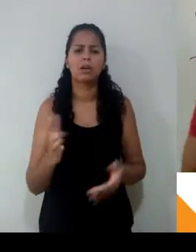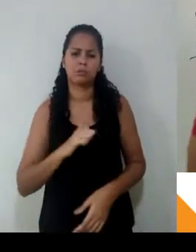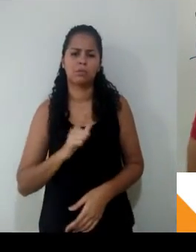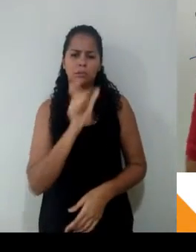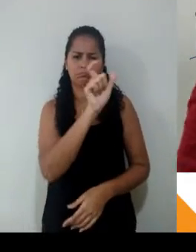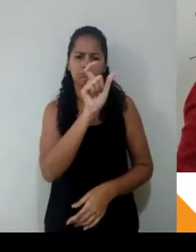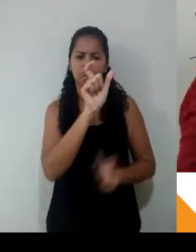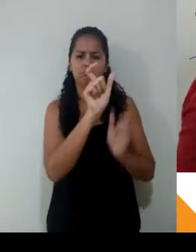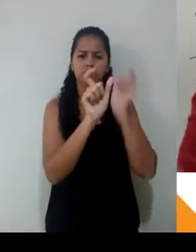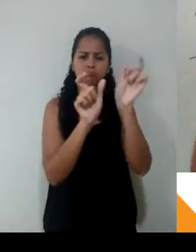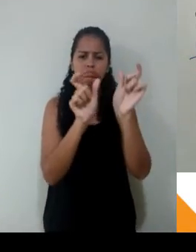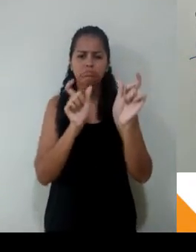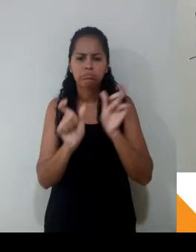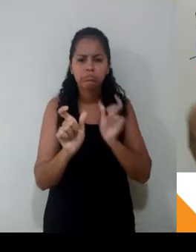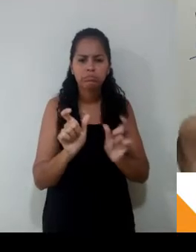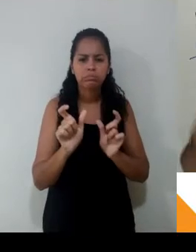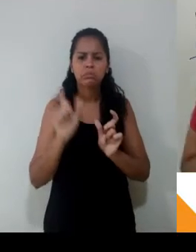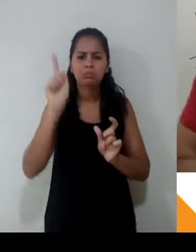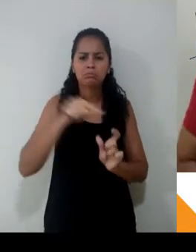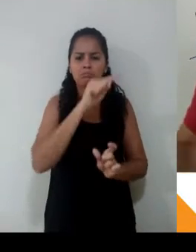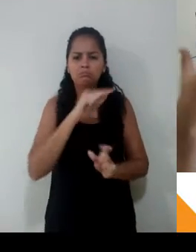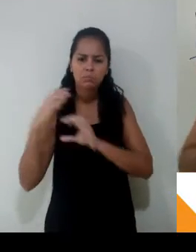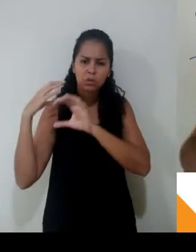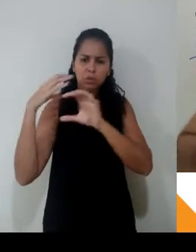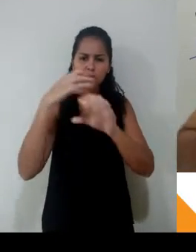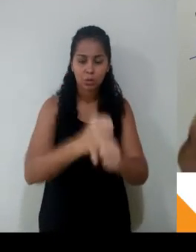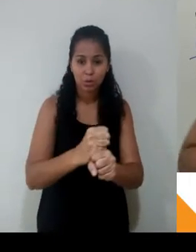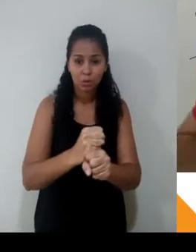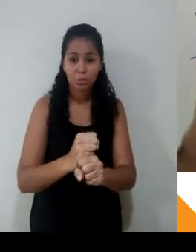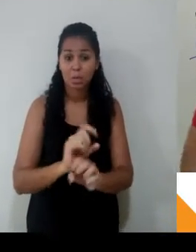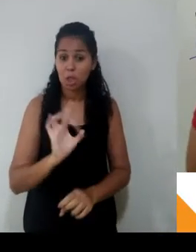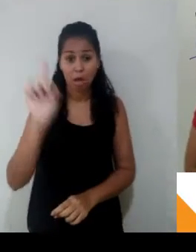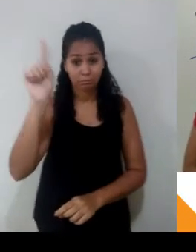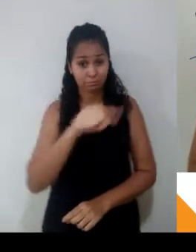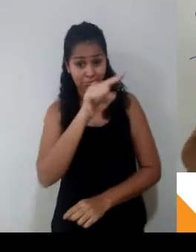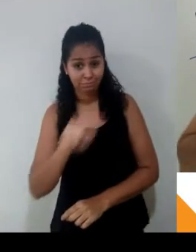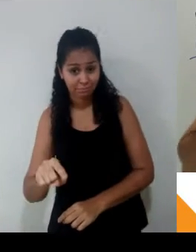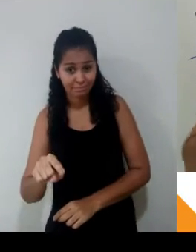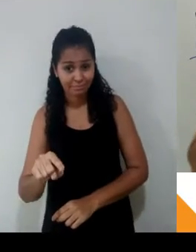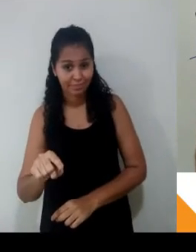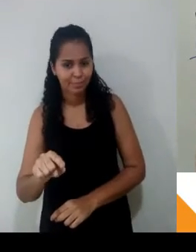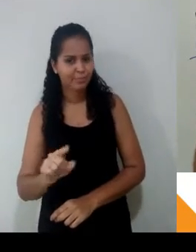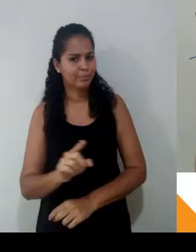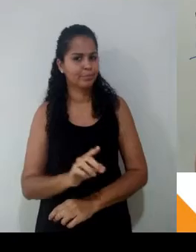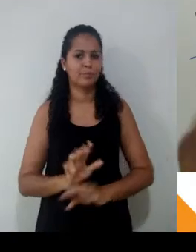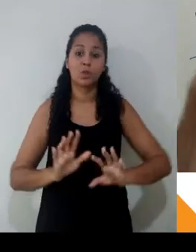Senhores, toda a regra de três, eu disse toda, tem que ter as grandezas analisadas. Toda a regra de três. Não